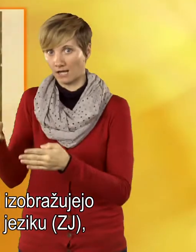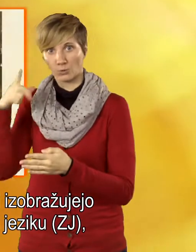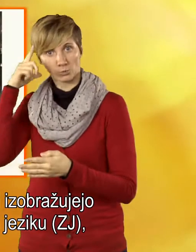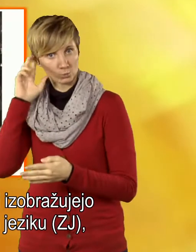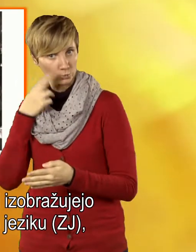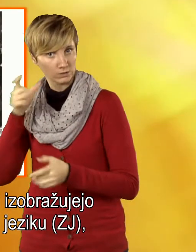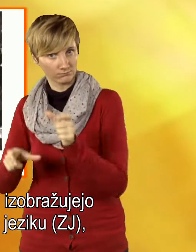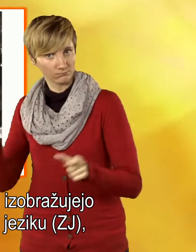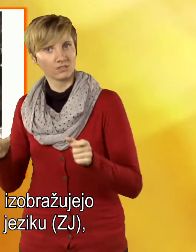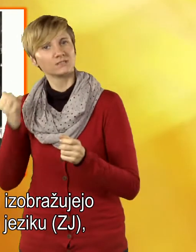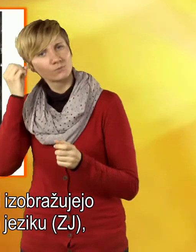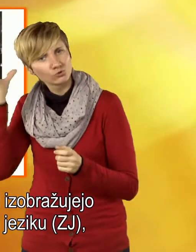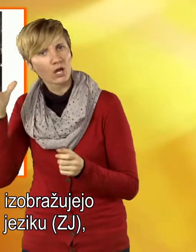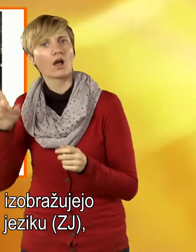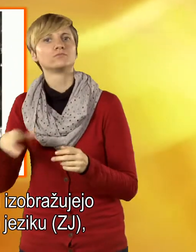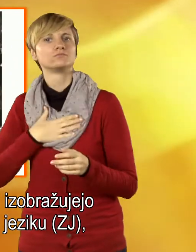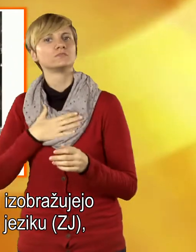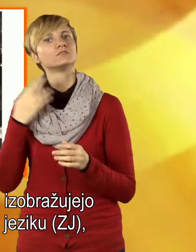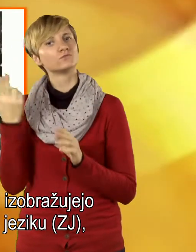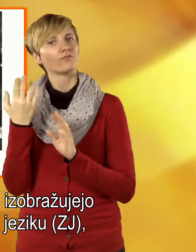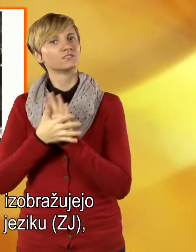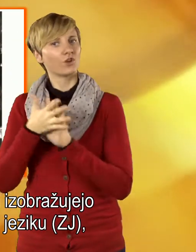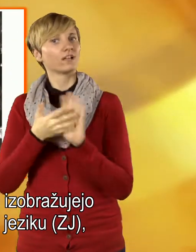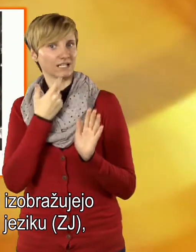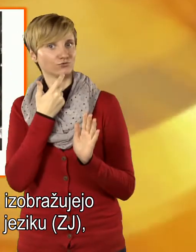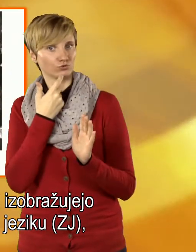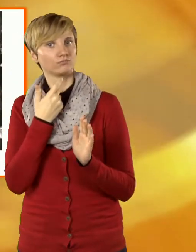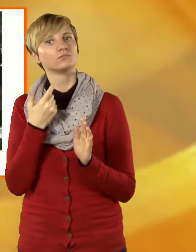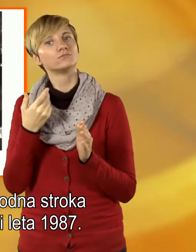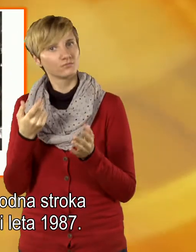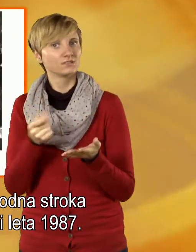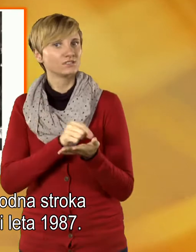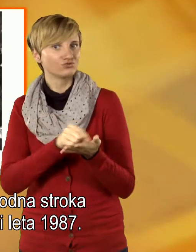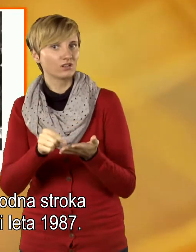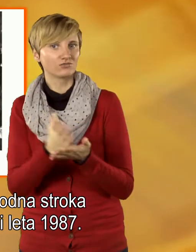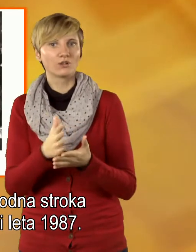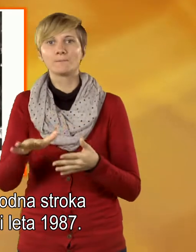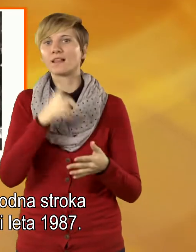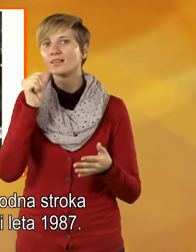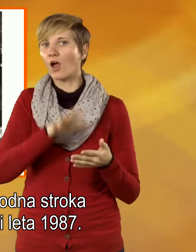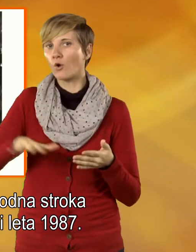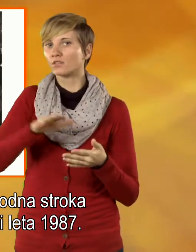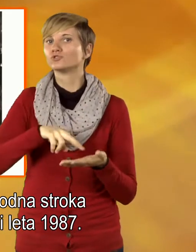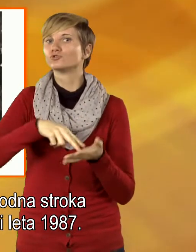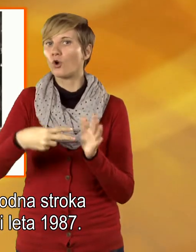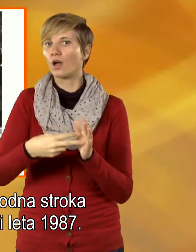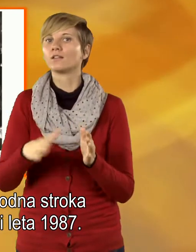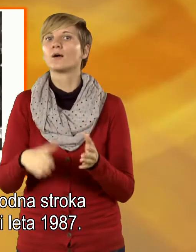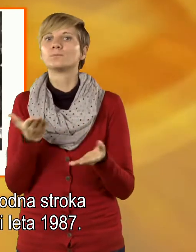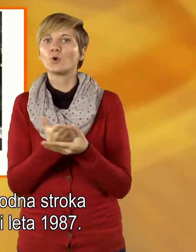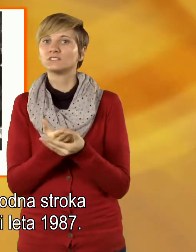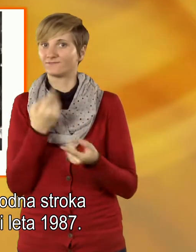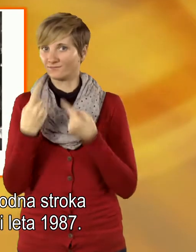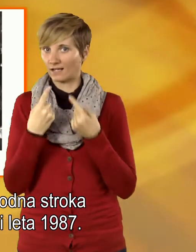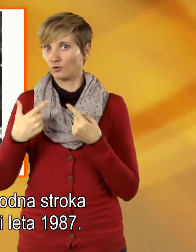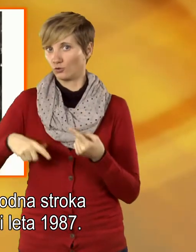Usmeritev, naj se gluhi izobražujejo v svojem znakovnem jeziku, je začrtala že mednarodna stroka na posvetu v Ljubljani leta